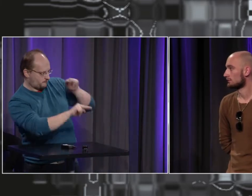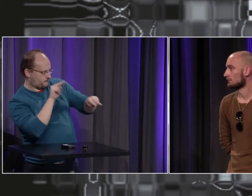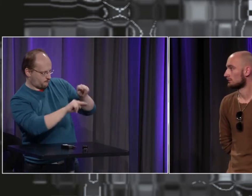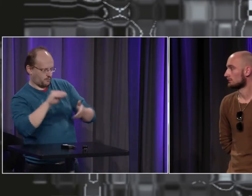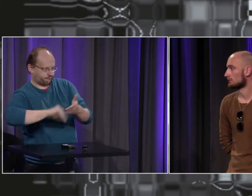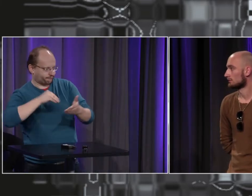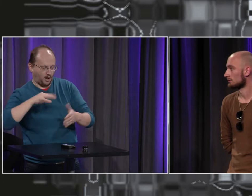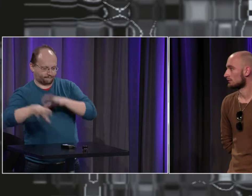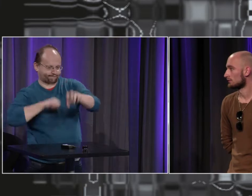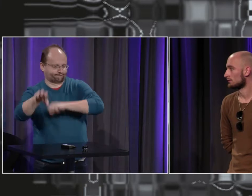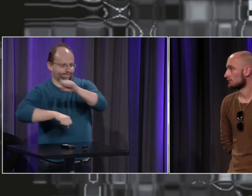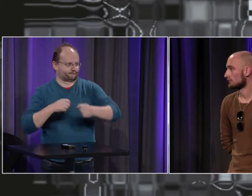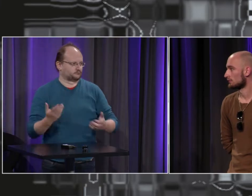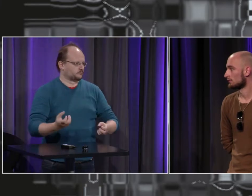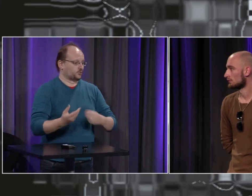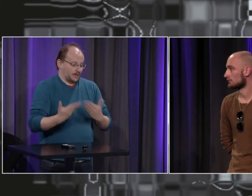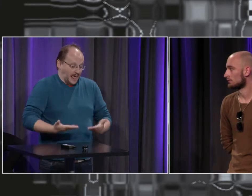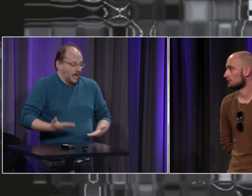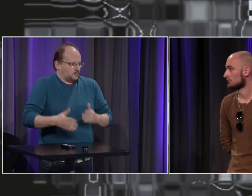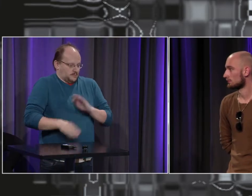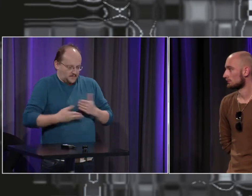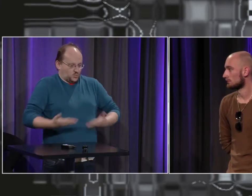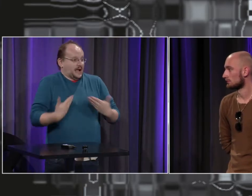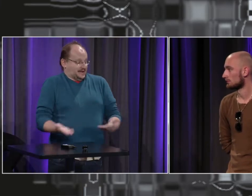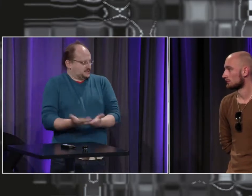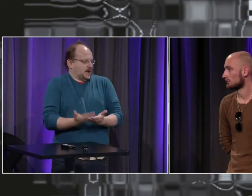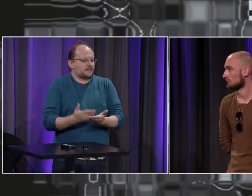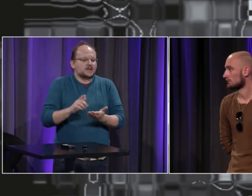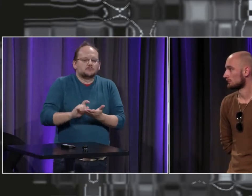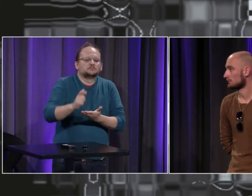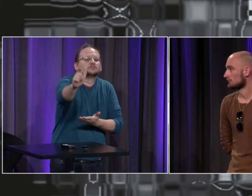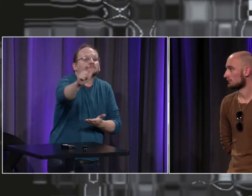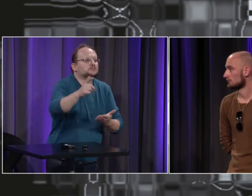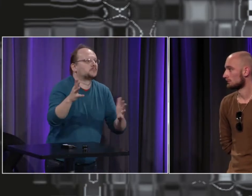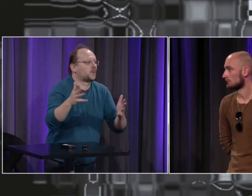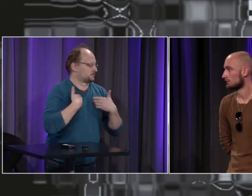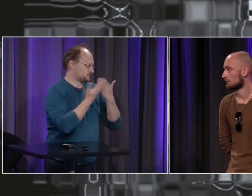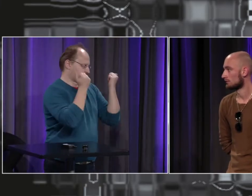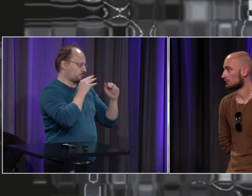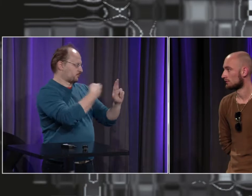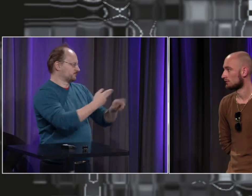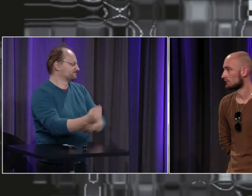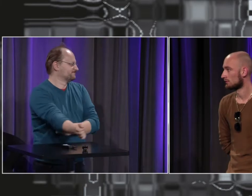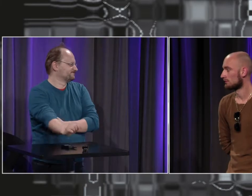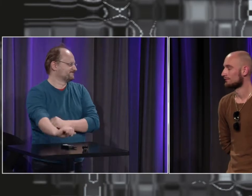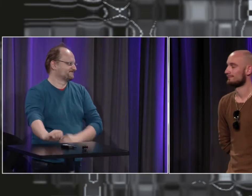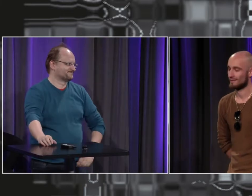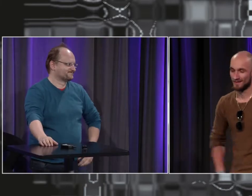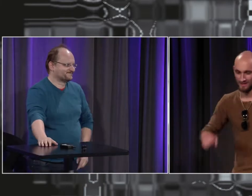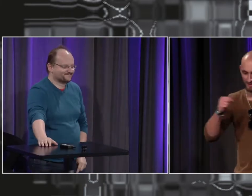ce sont des témoignages qui parlent d'eux et sourds donc aujourd'hui c'est ce qu'on a je ne sais pas ce qu'il en sera à l